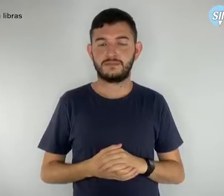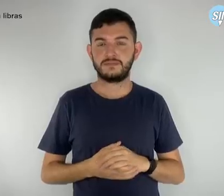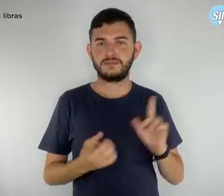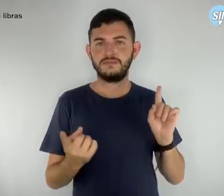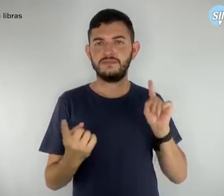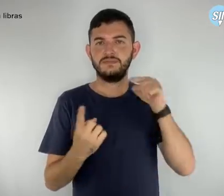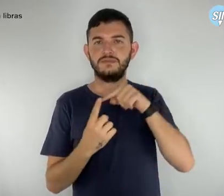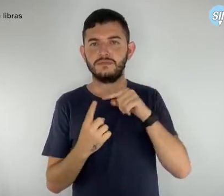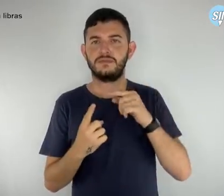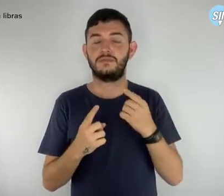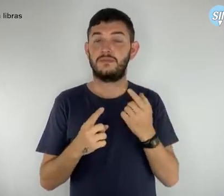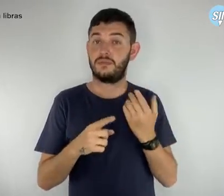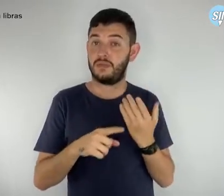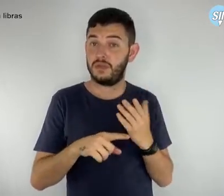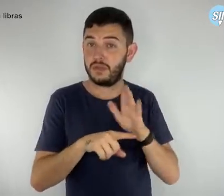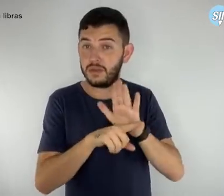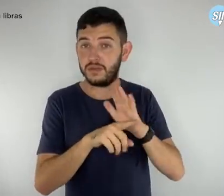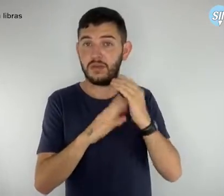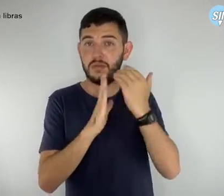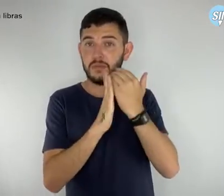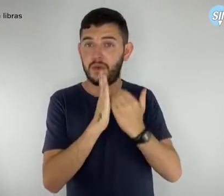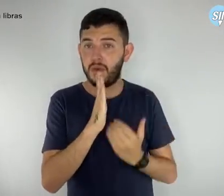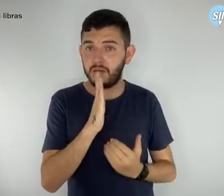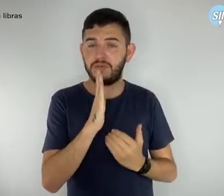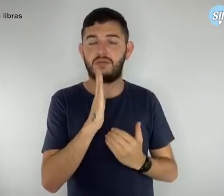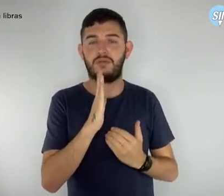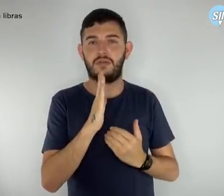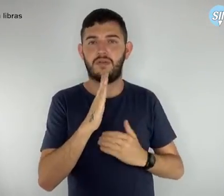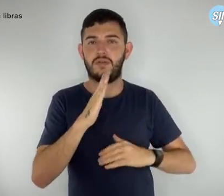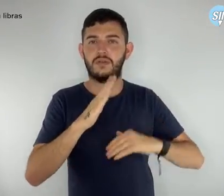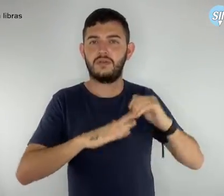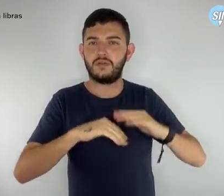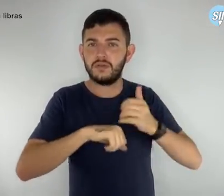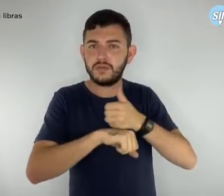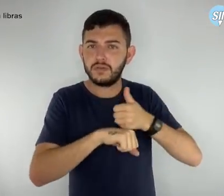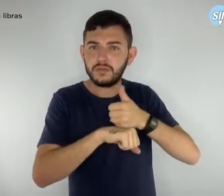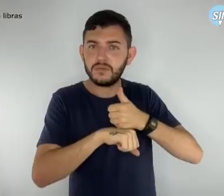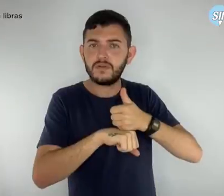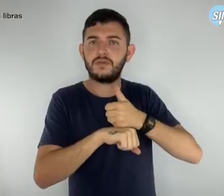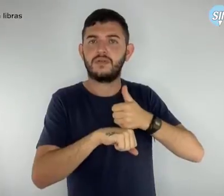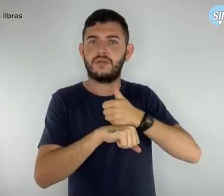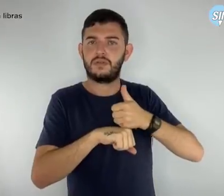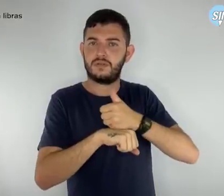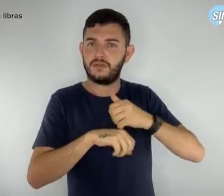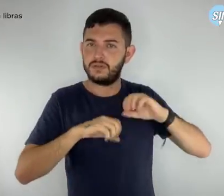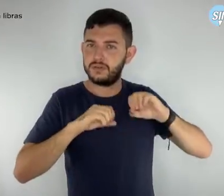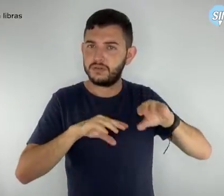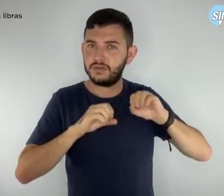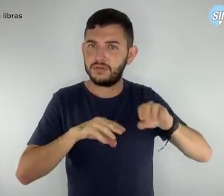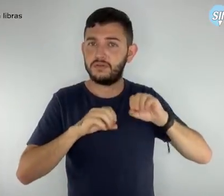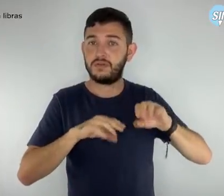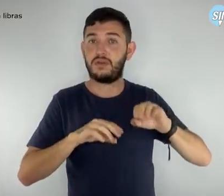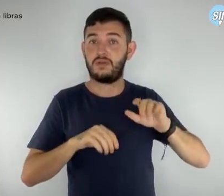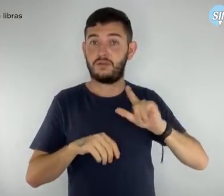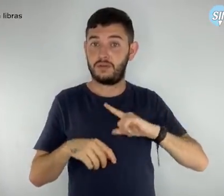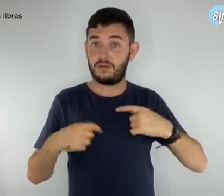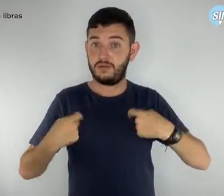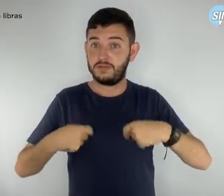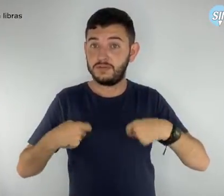Para viabilizar a pauta do Magistério Público, ainda há a necessidade de reforçar a